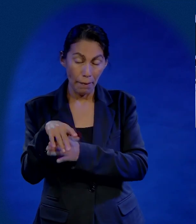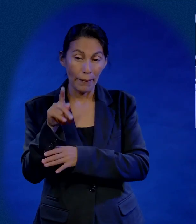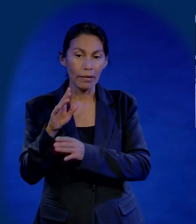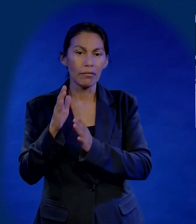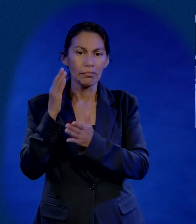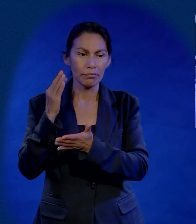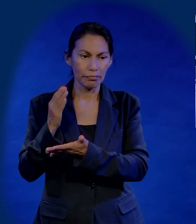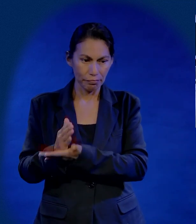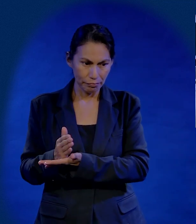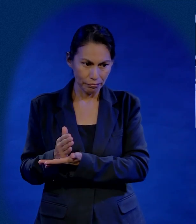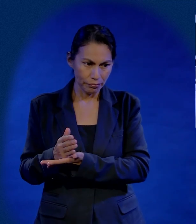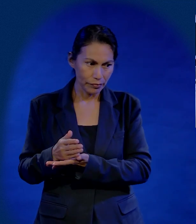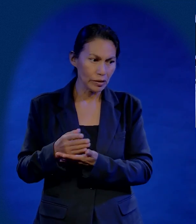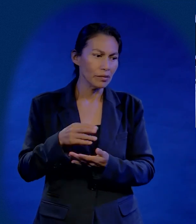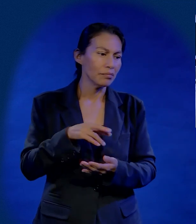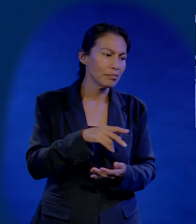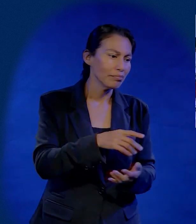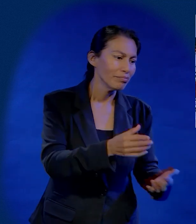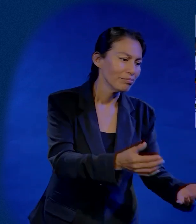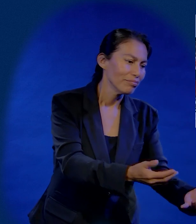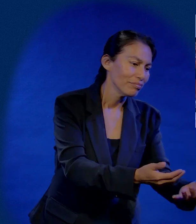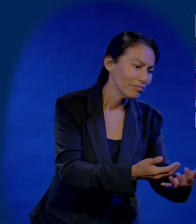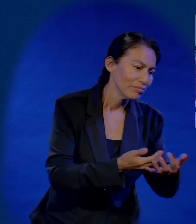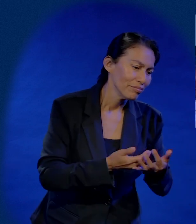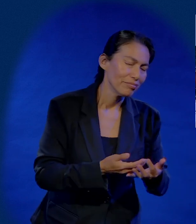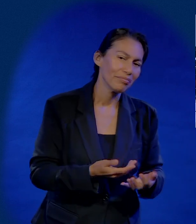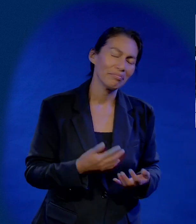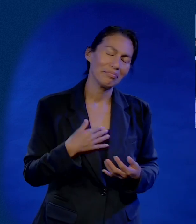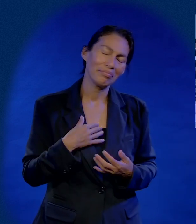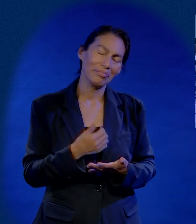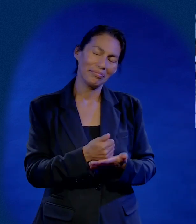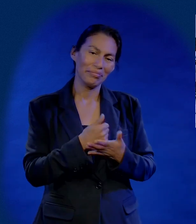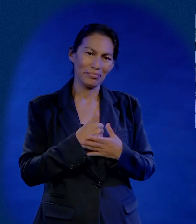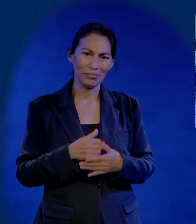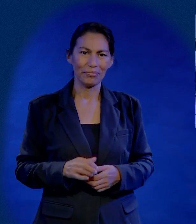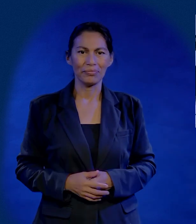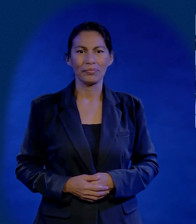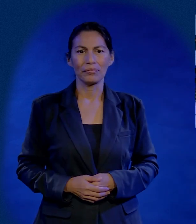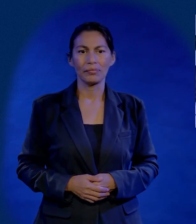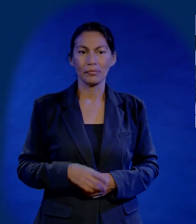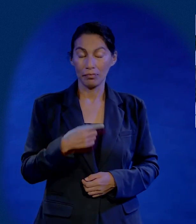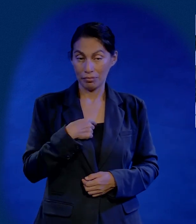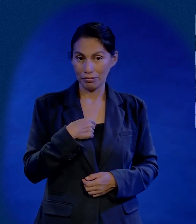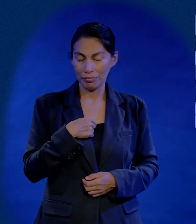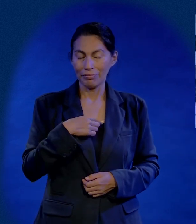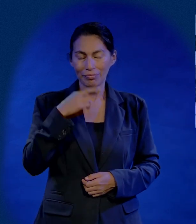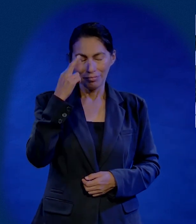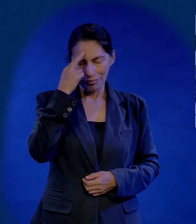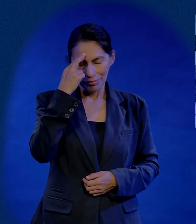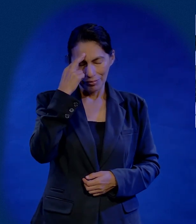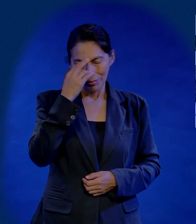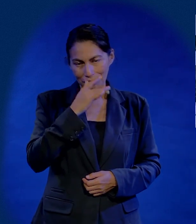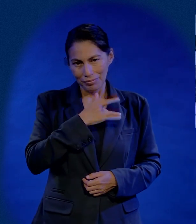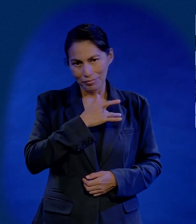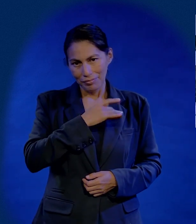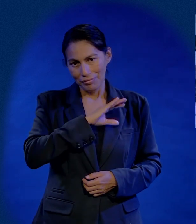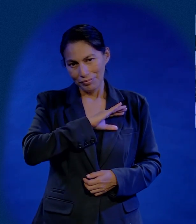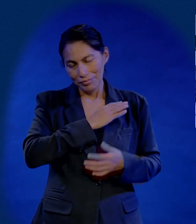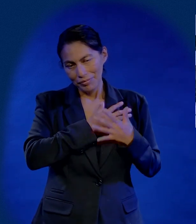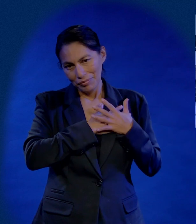trabajo. Pero dedico tiempo para mí. Y eso, eso lo guardo en mi corazón y lo guardaré